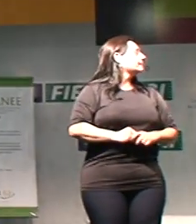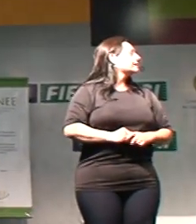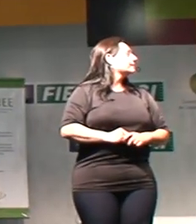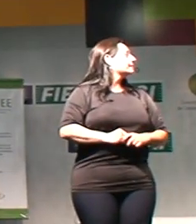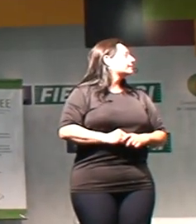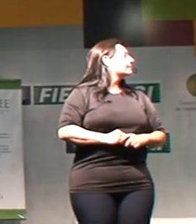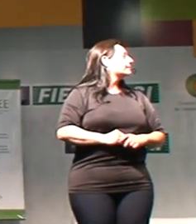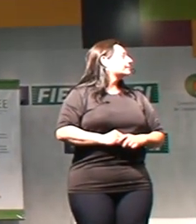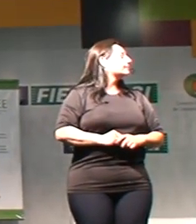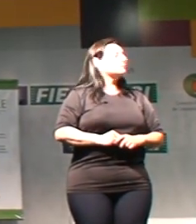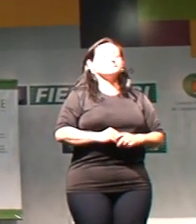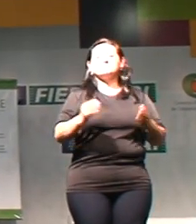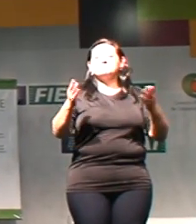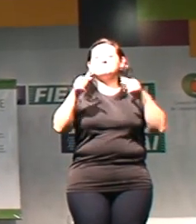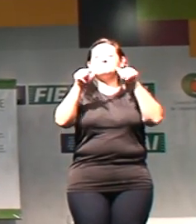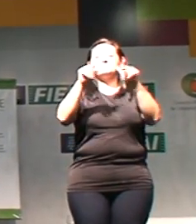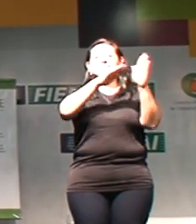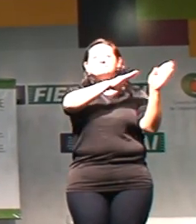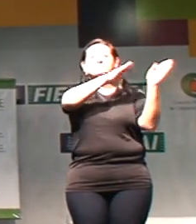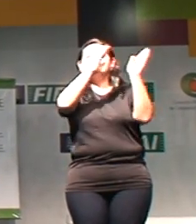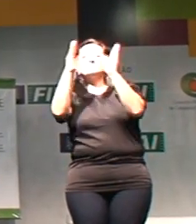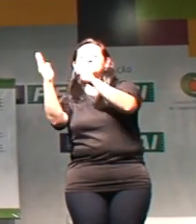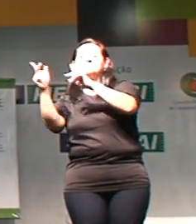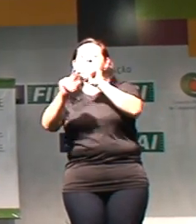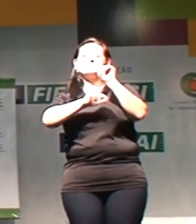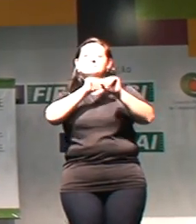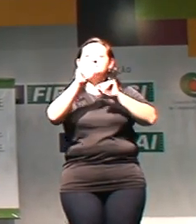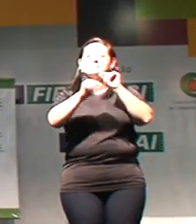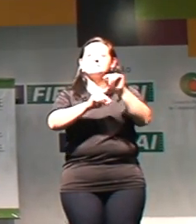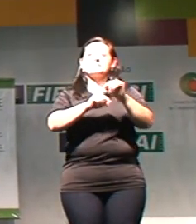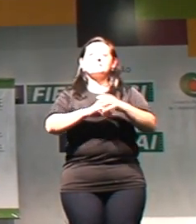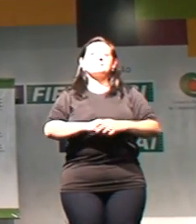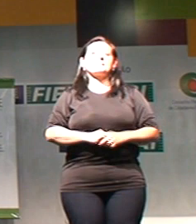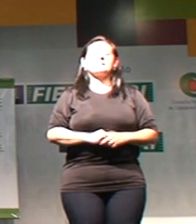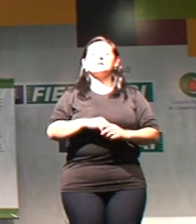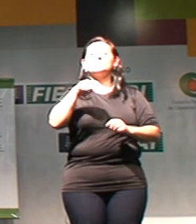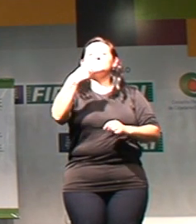Só um vídeo aqui, um espelho da polícia.